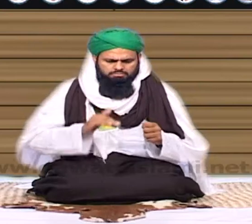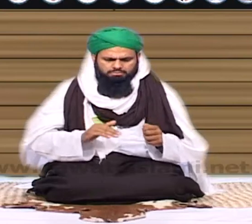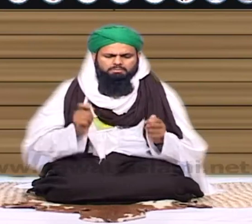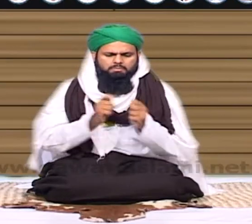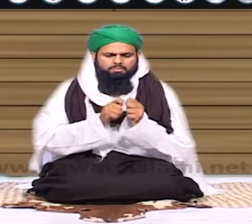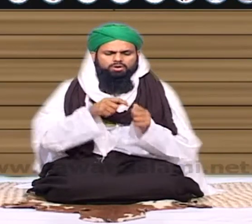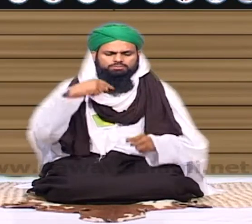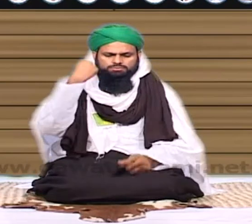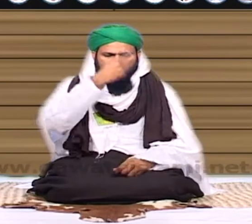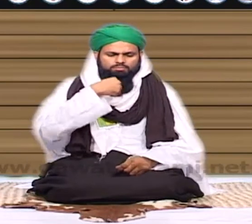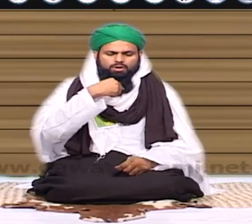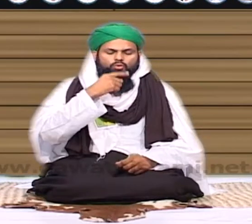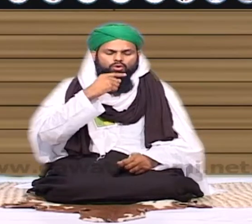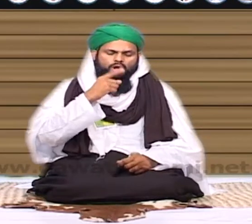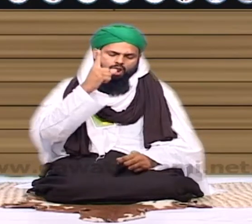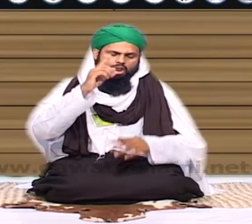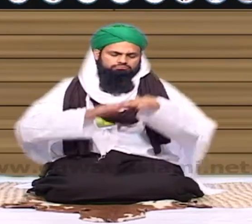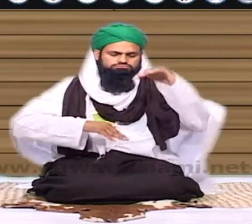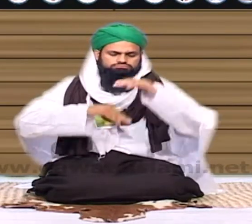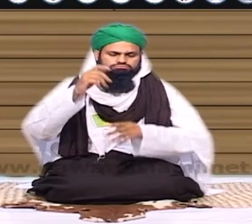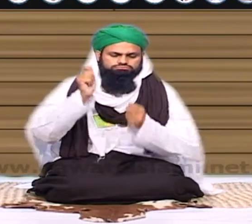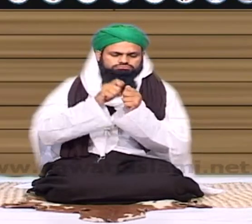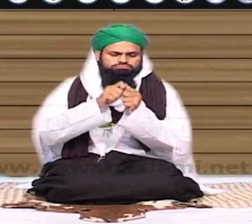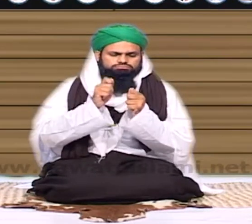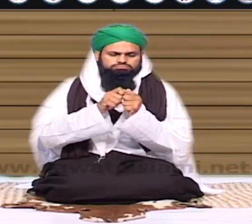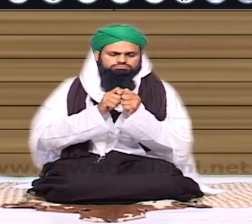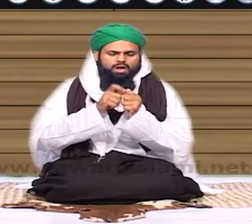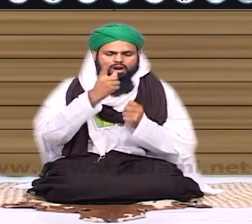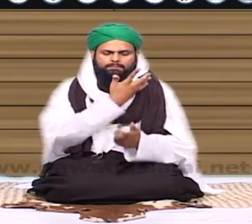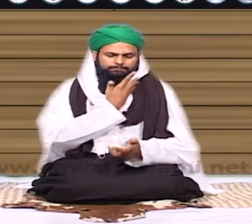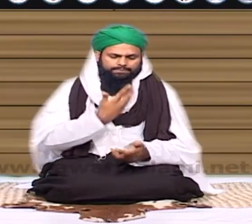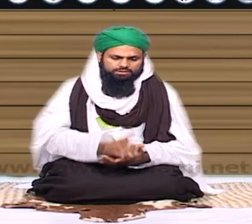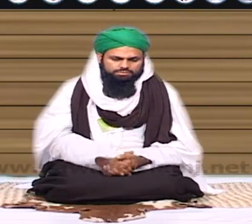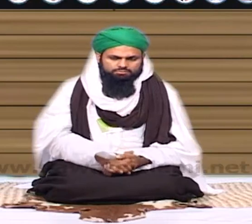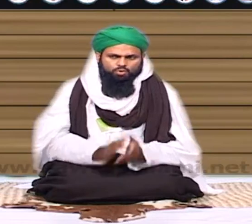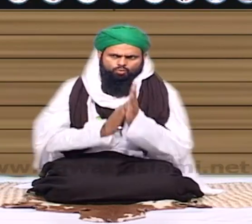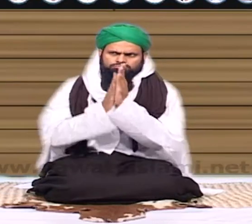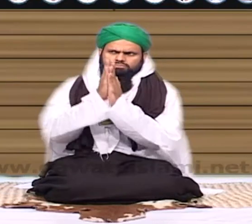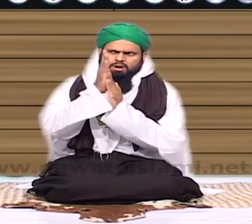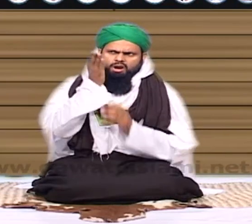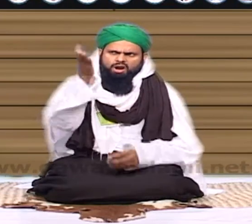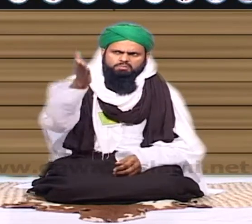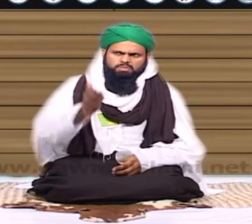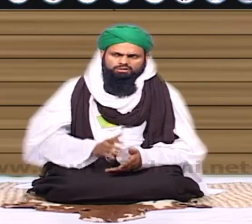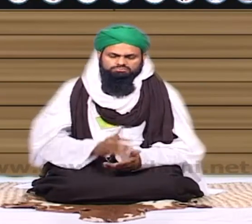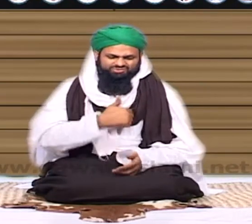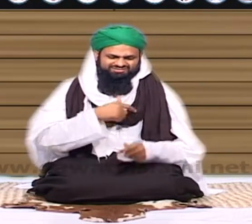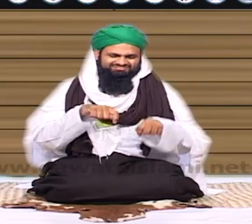بنائے کوئی لمبا ہے کوئی ٹھکنا ہے کوئی موٹا ہے تو یہ سب اللہ نے بنائے تو لمبے کو آپ کہہ دو اور لمبا